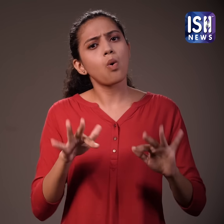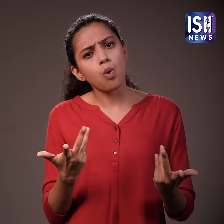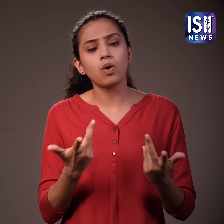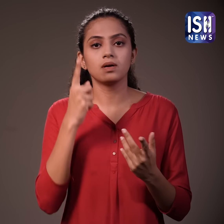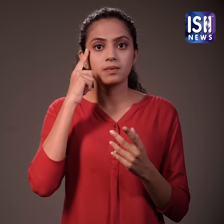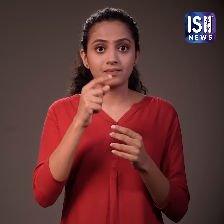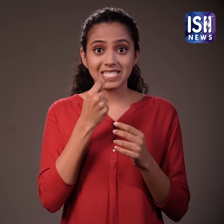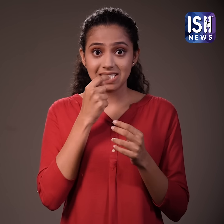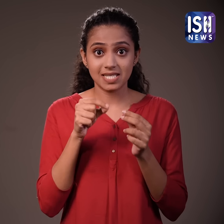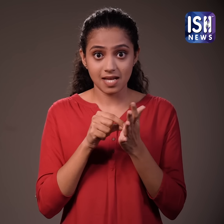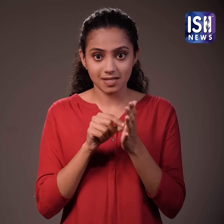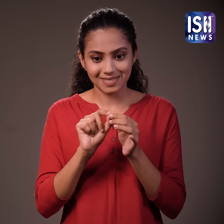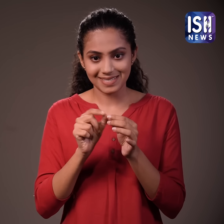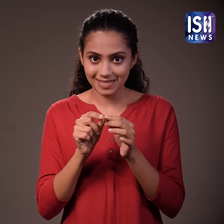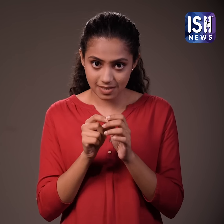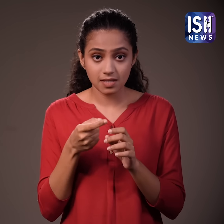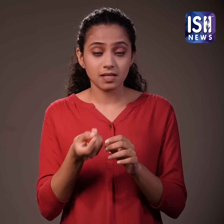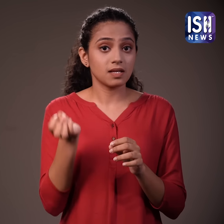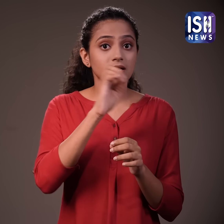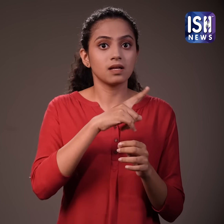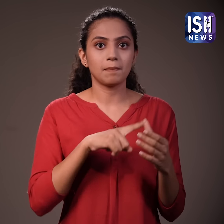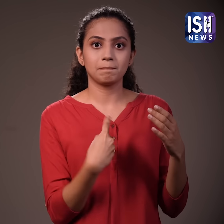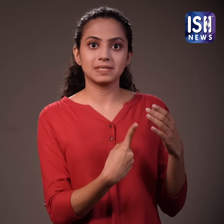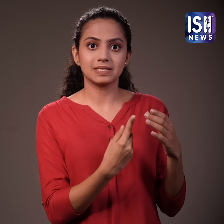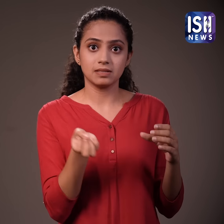कुछले हुए लसुन और पानी का घोल तयार कर सकते है